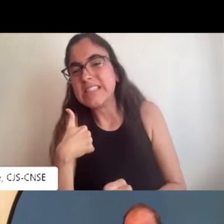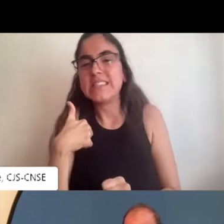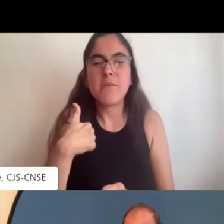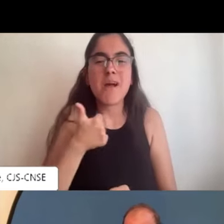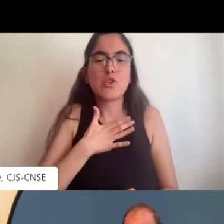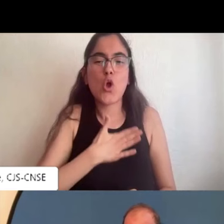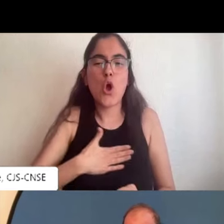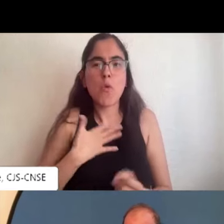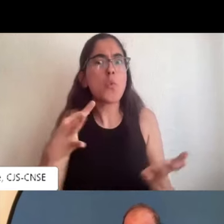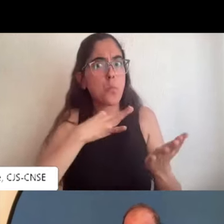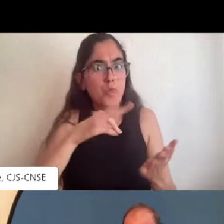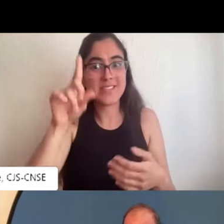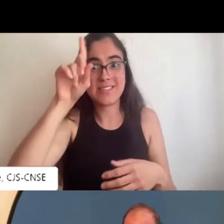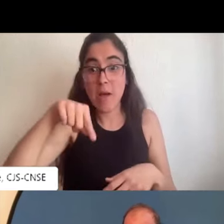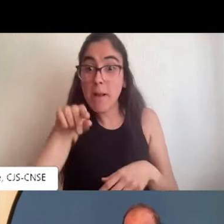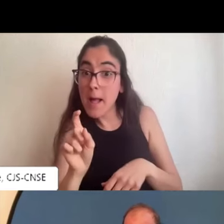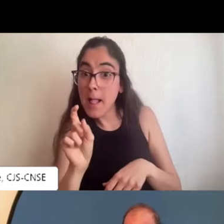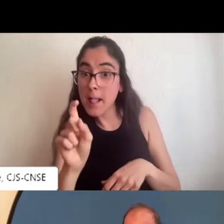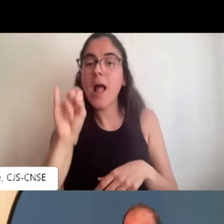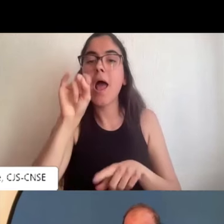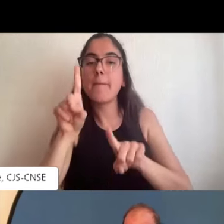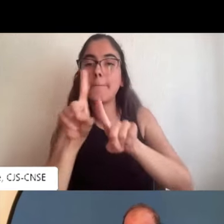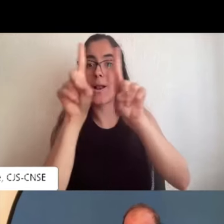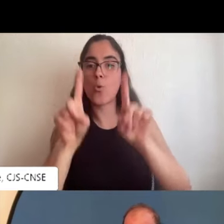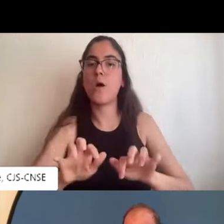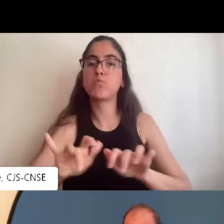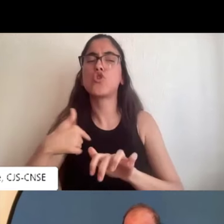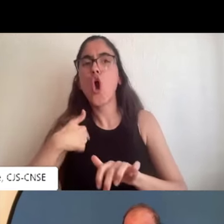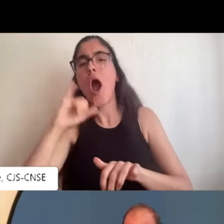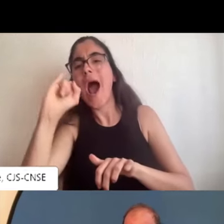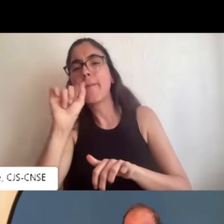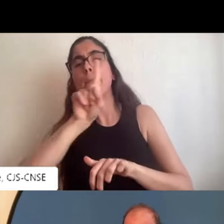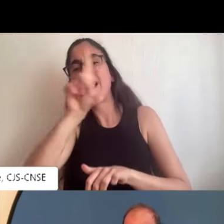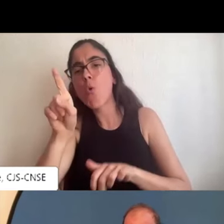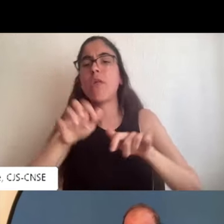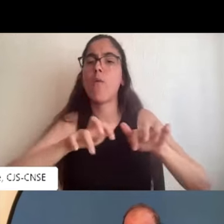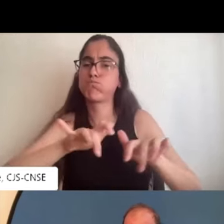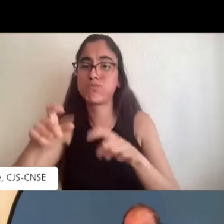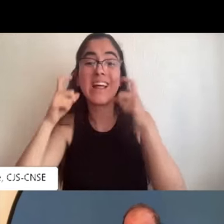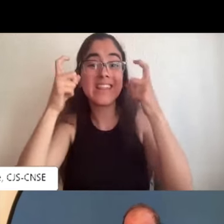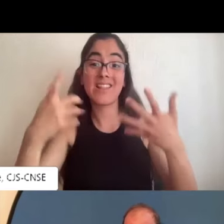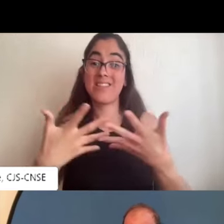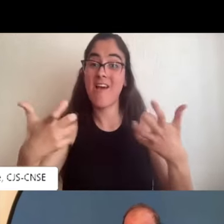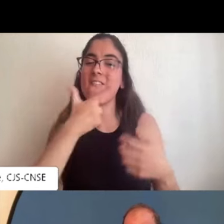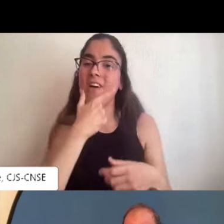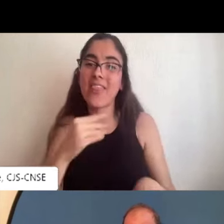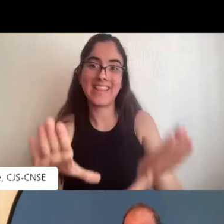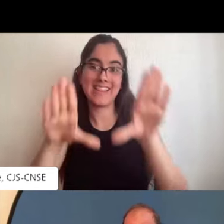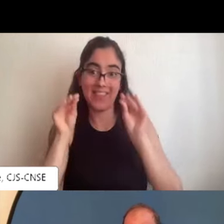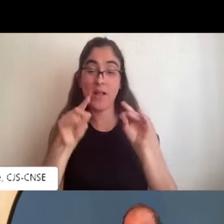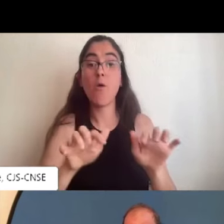otra forma sería si no os sentís del todo cómodas o cómodas interviniendo de manera asignada y